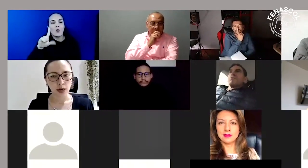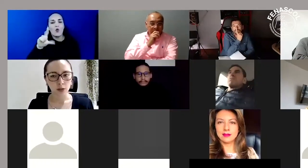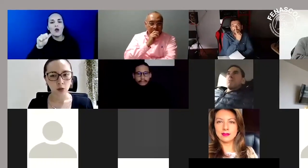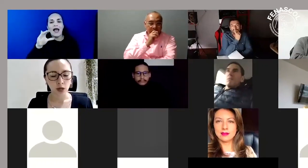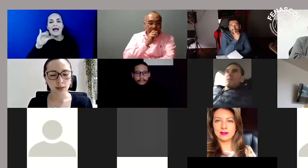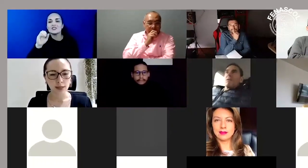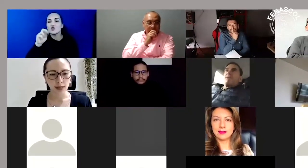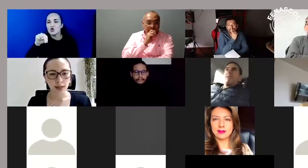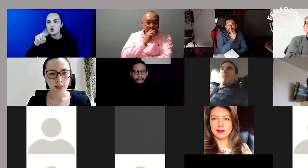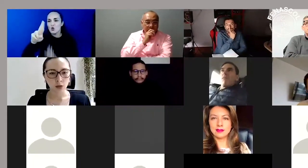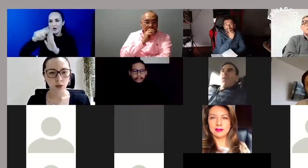la capitán Laura Huertas,